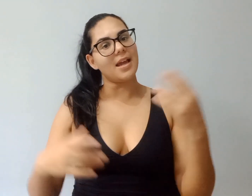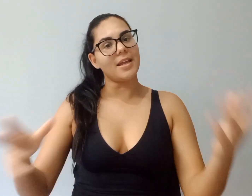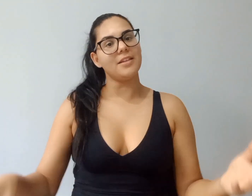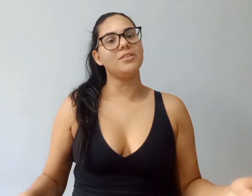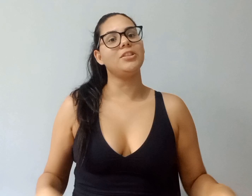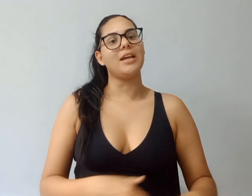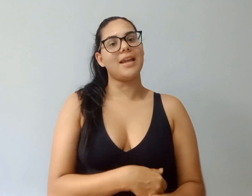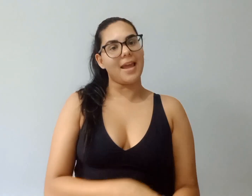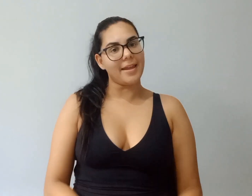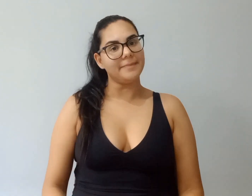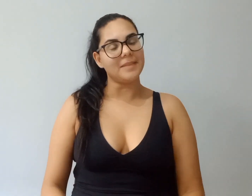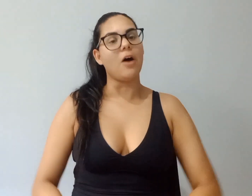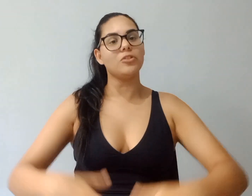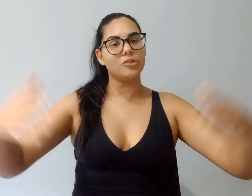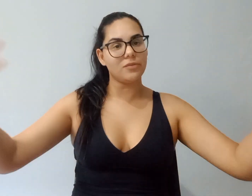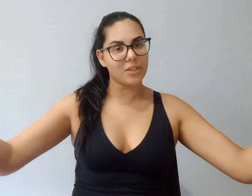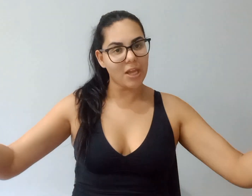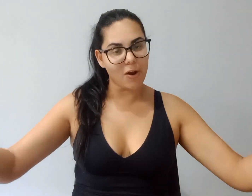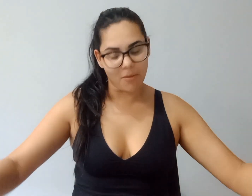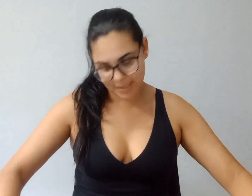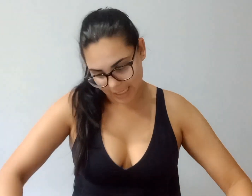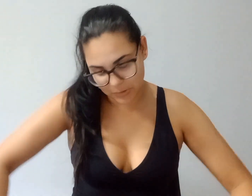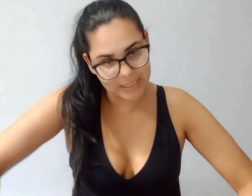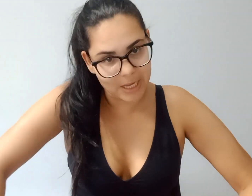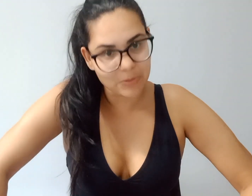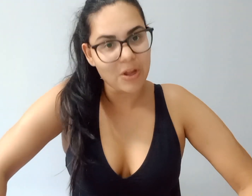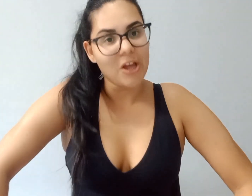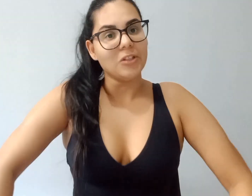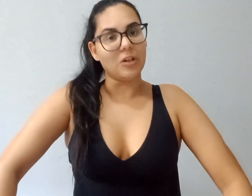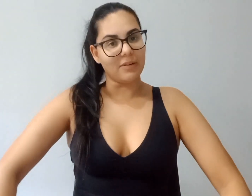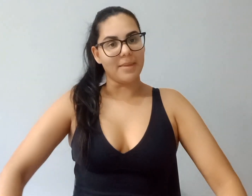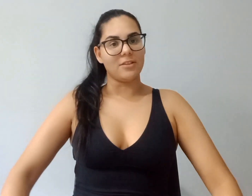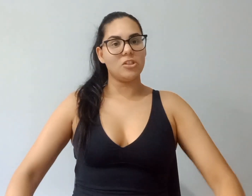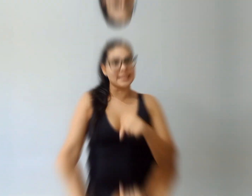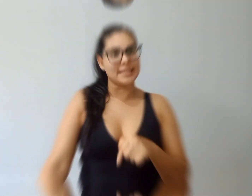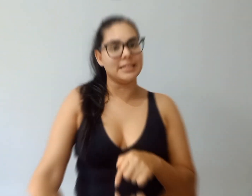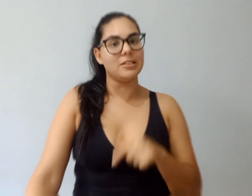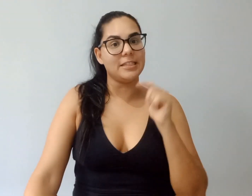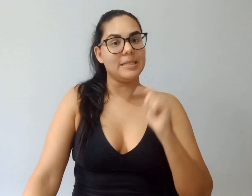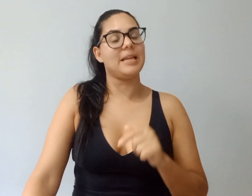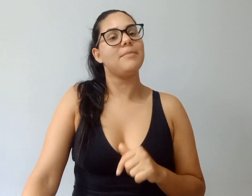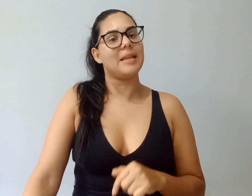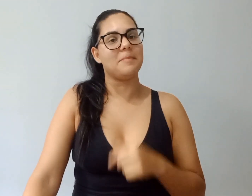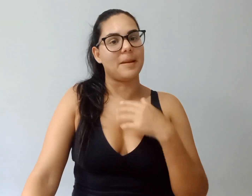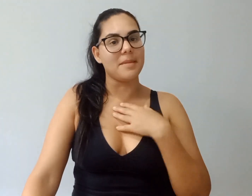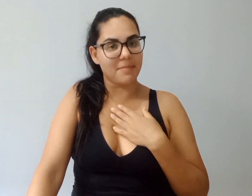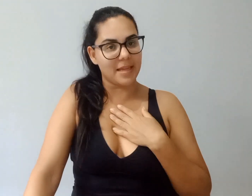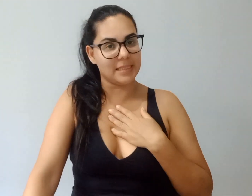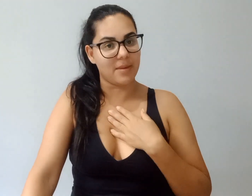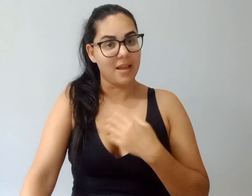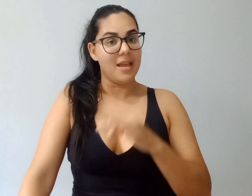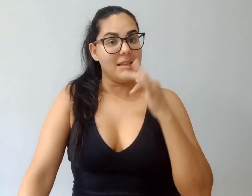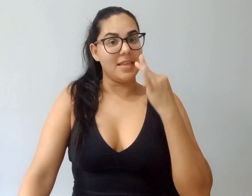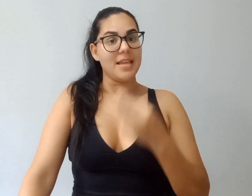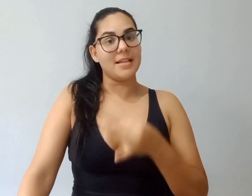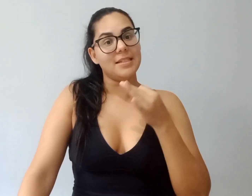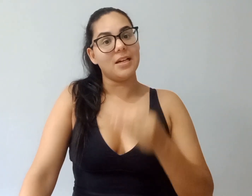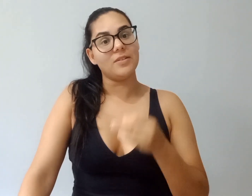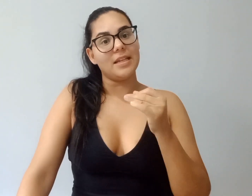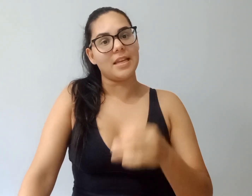aí cheguei aonde eu tive que recomeçar do zero novamente. Esse ano eu determinei pra mim mesmo que esse ano seria